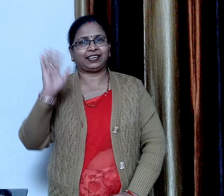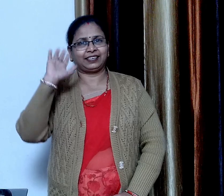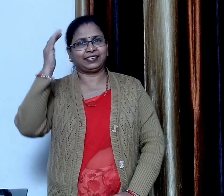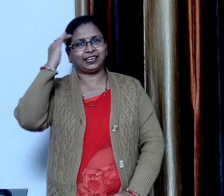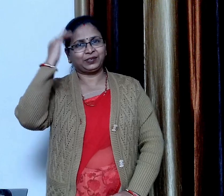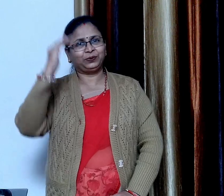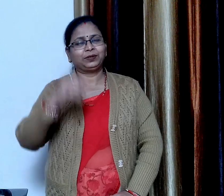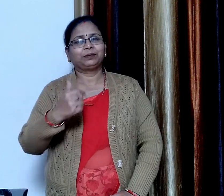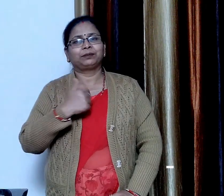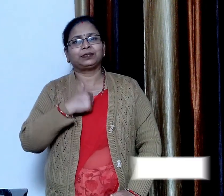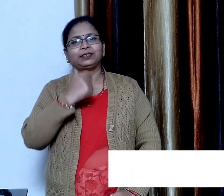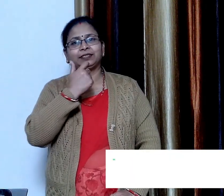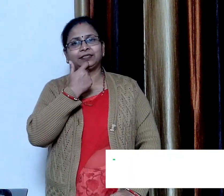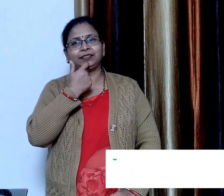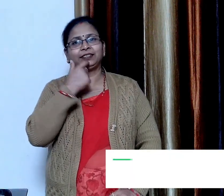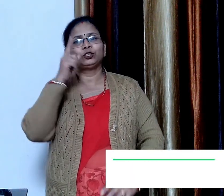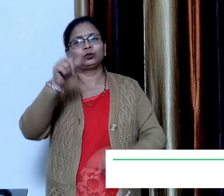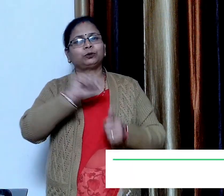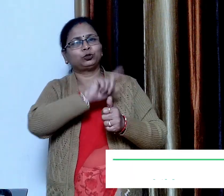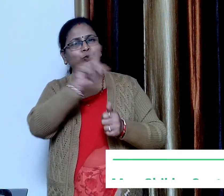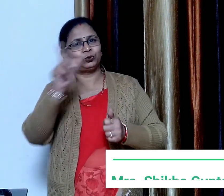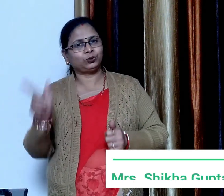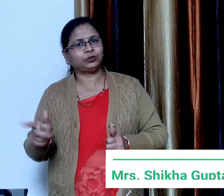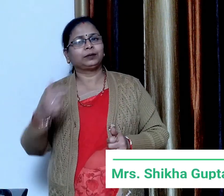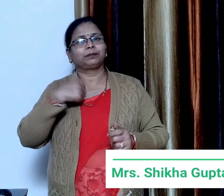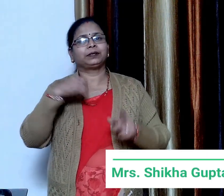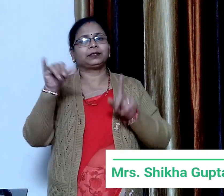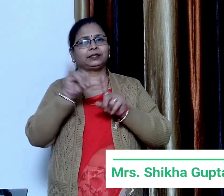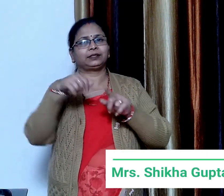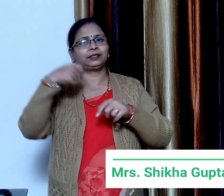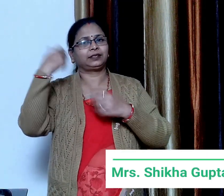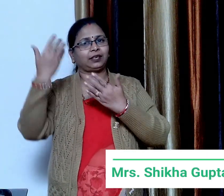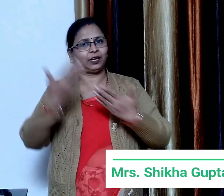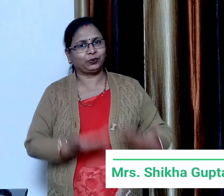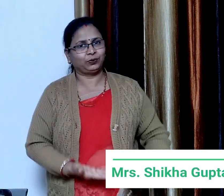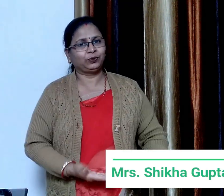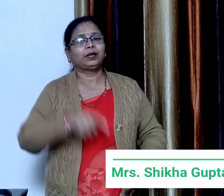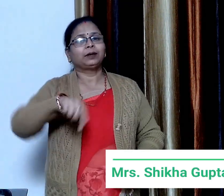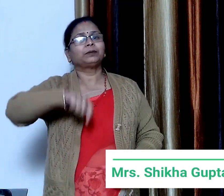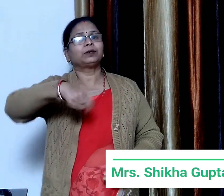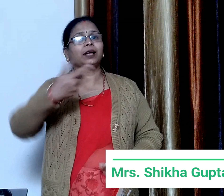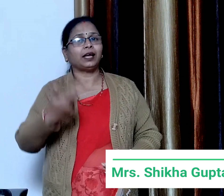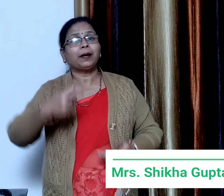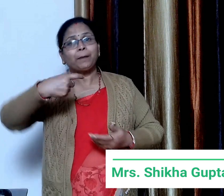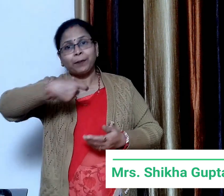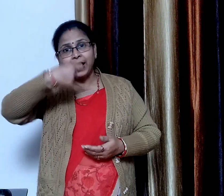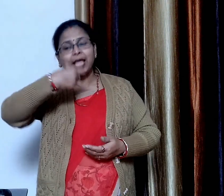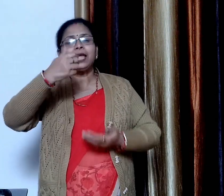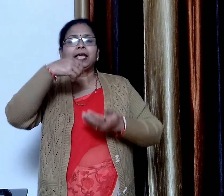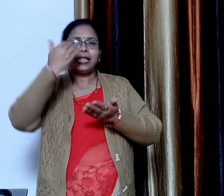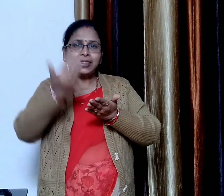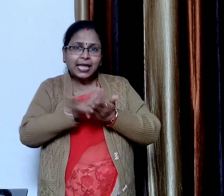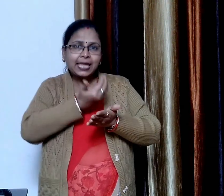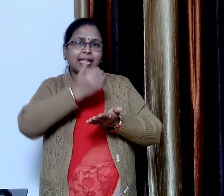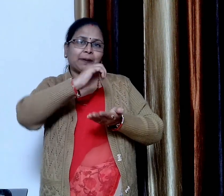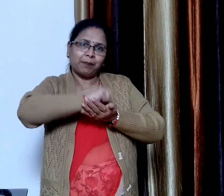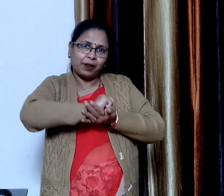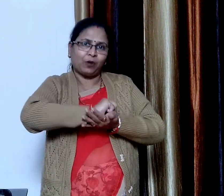हेलो फ्रेंड्स मैं शिका आप सभी का अपने यूट्यूब चैनल पर स्वागत करती हूँ आज हम गोल गप्पे से दाई बड़े बनाएंगे